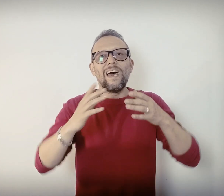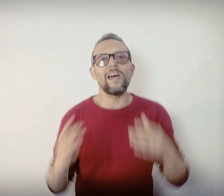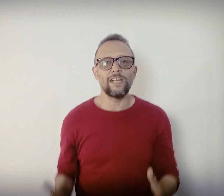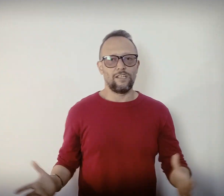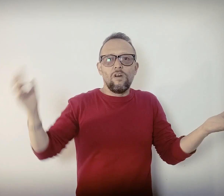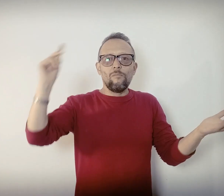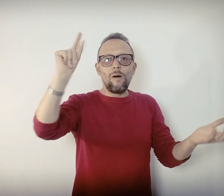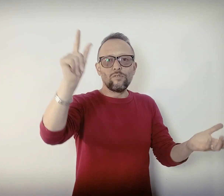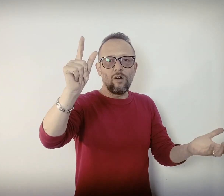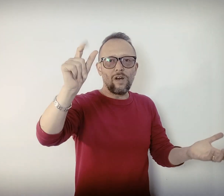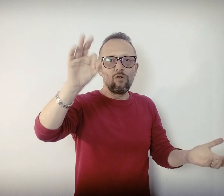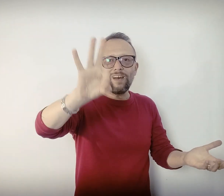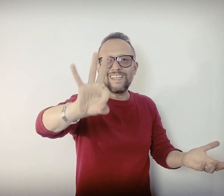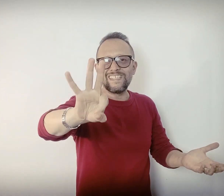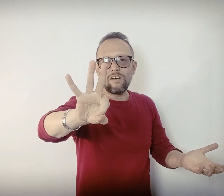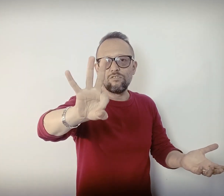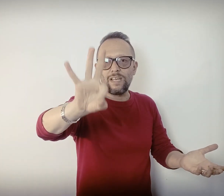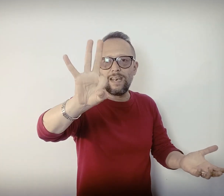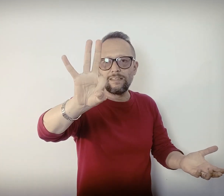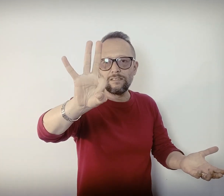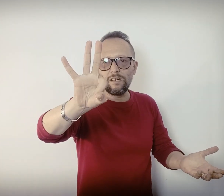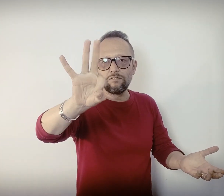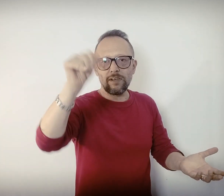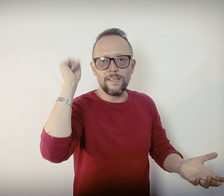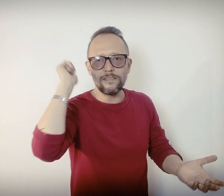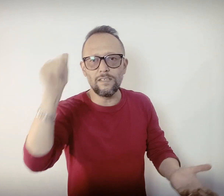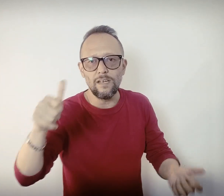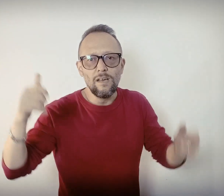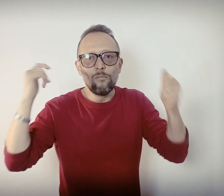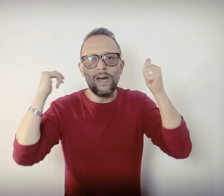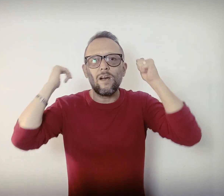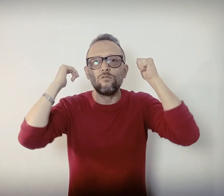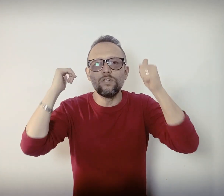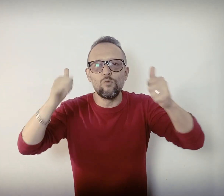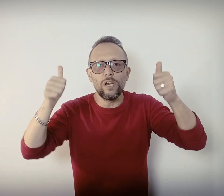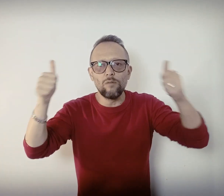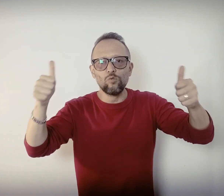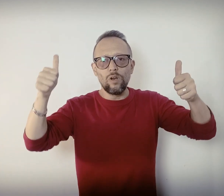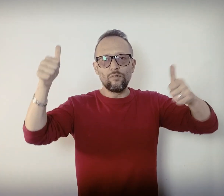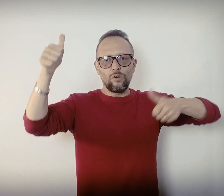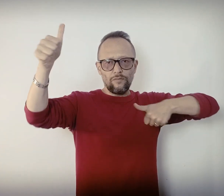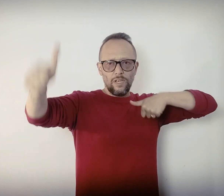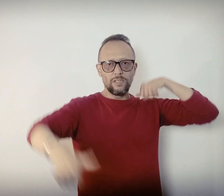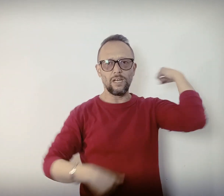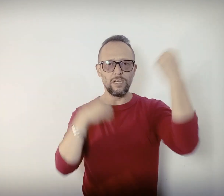gana vámonos ahora con la tercera cosa la tercera cosa que debes tener para continuar en el mundo de la fotografía digital y no